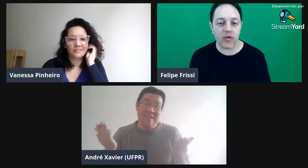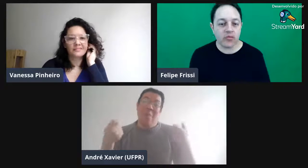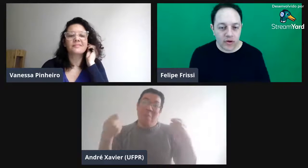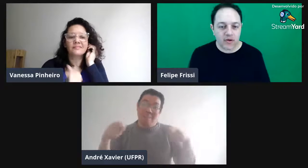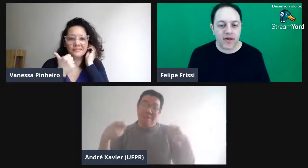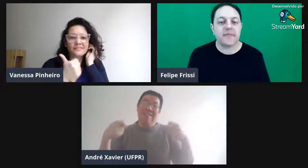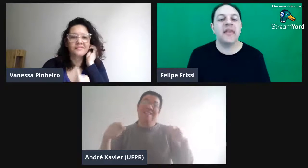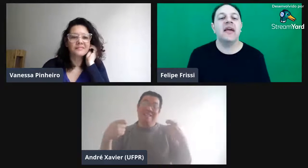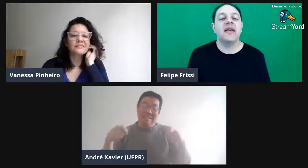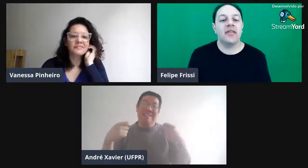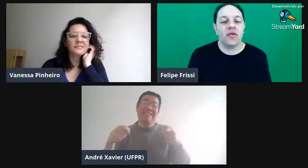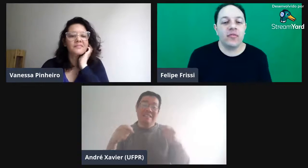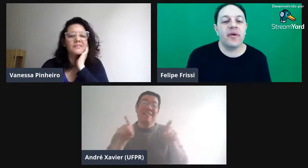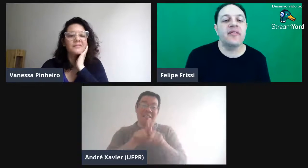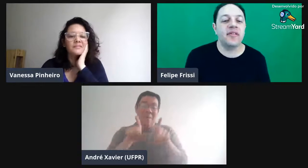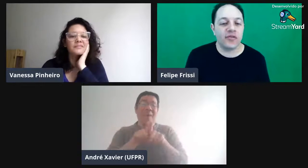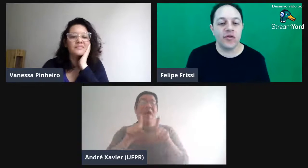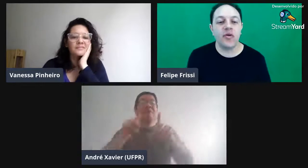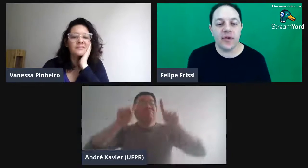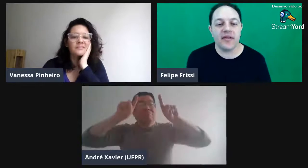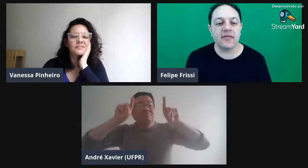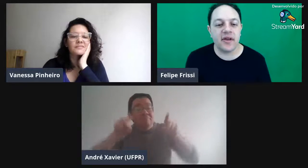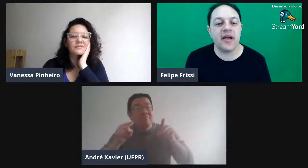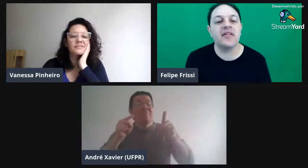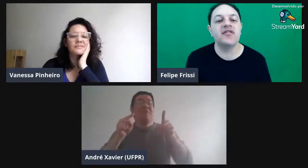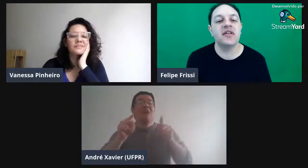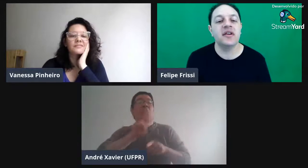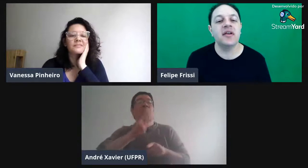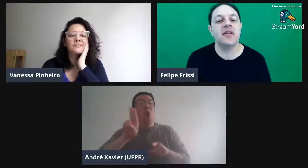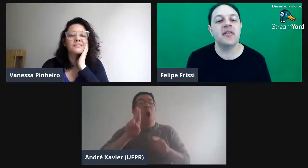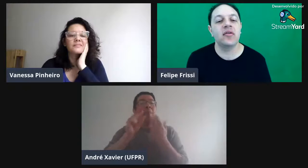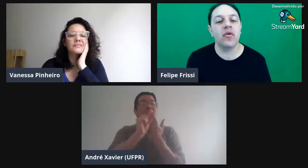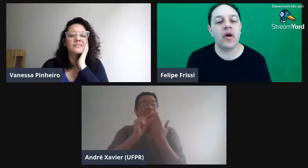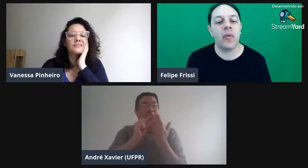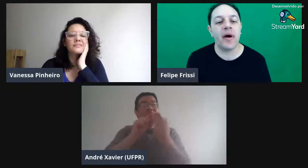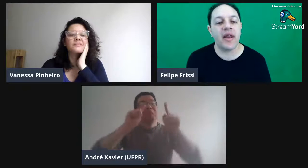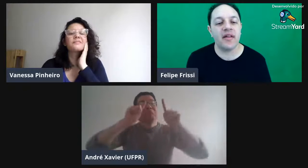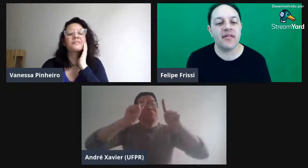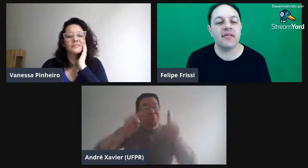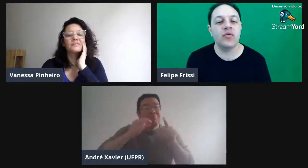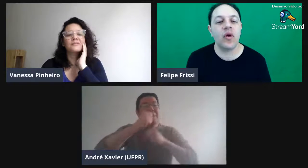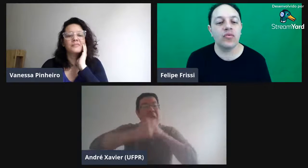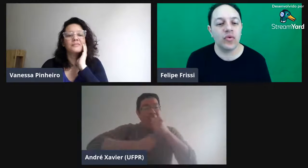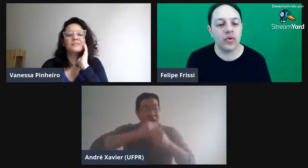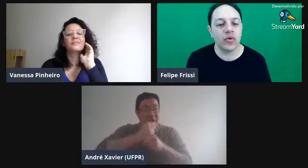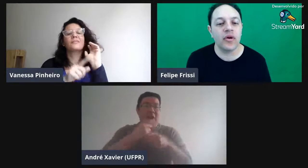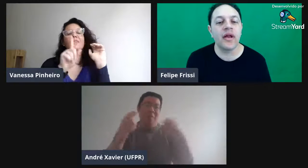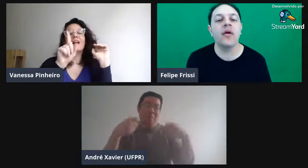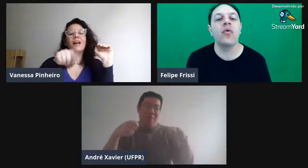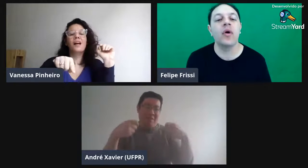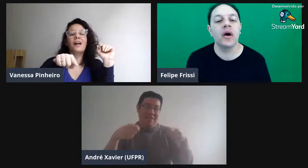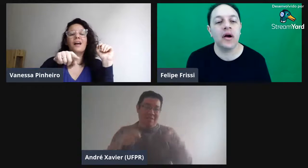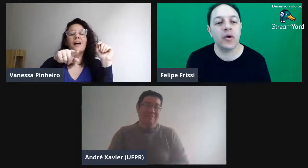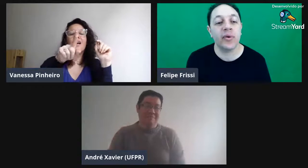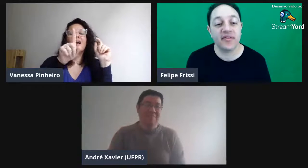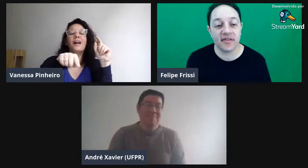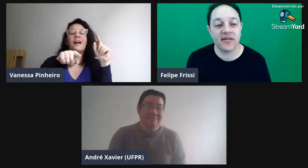encontrou, né? Então, precisou mesmo, né? De, então, colocar o parênteses, assim, do autor, né? O ano precisa.